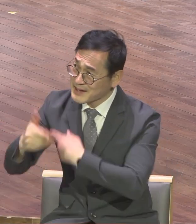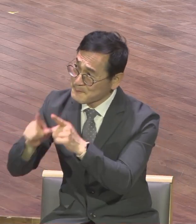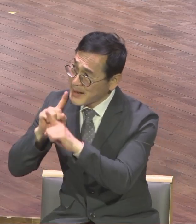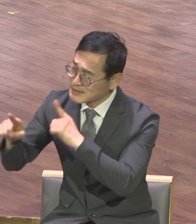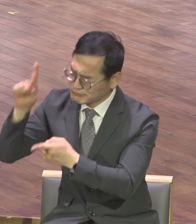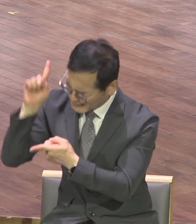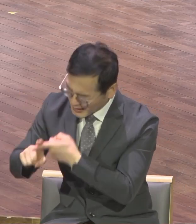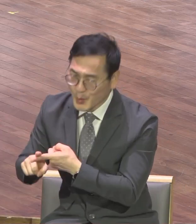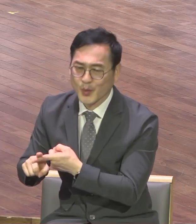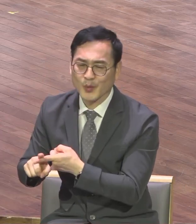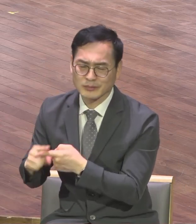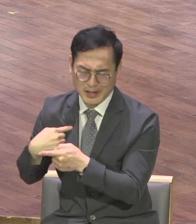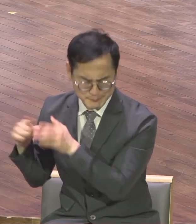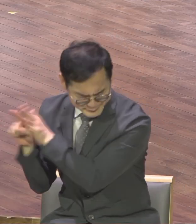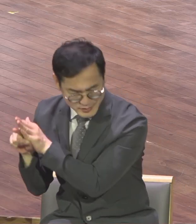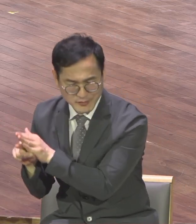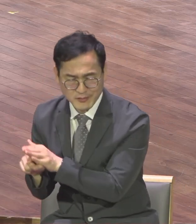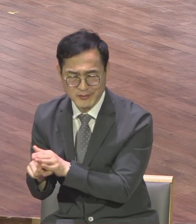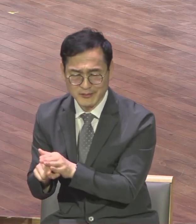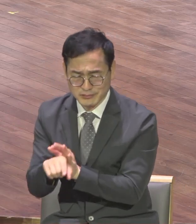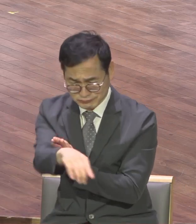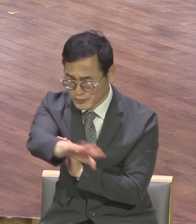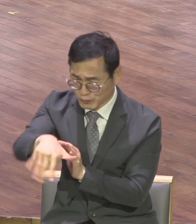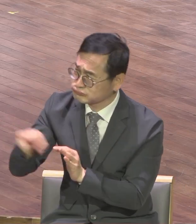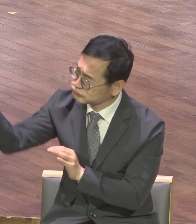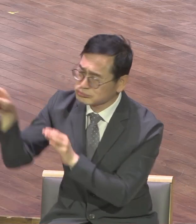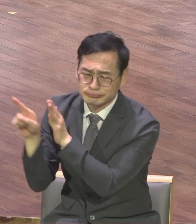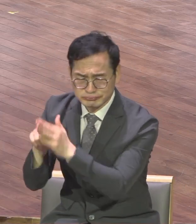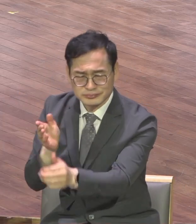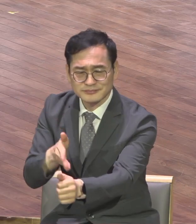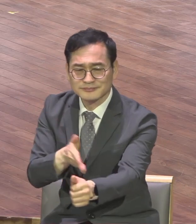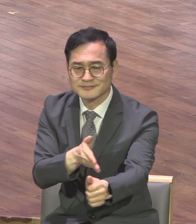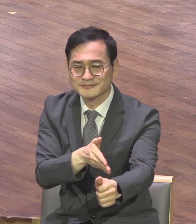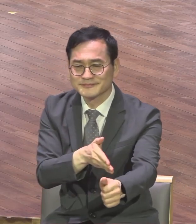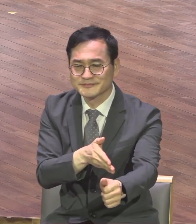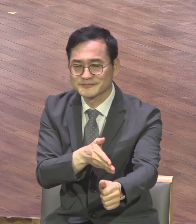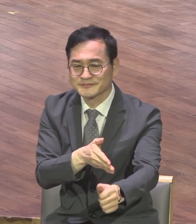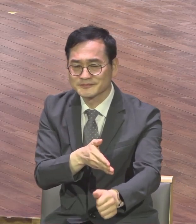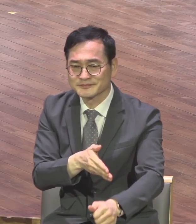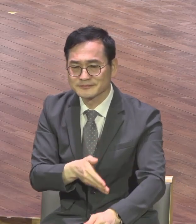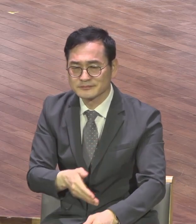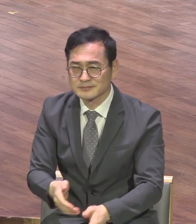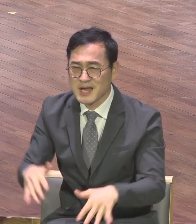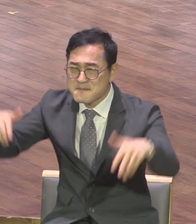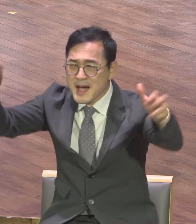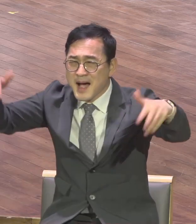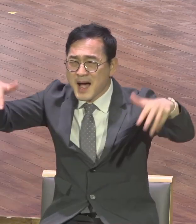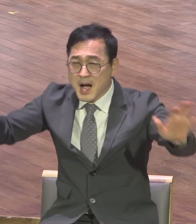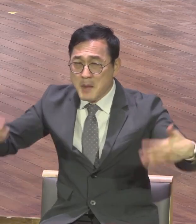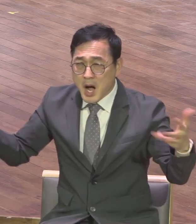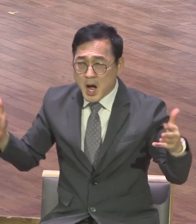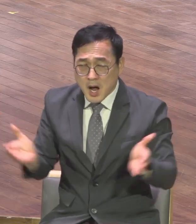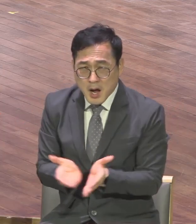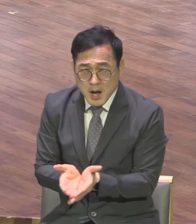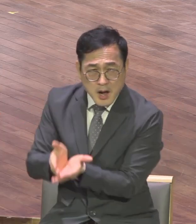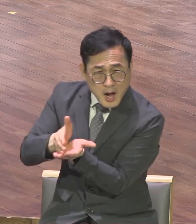환경은 아무 변화도 없는데 계속 풍랑을 치고 그야말로 배가 요동을 치고 있는